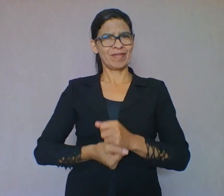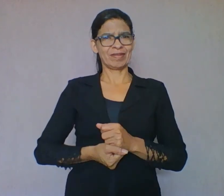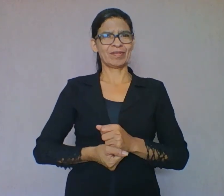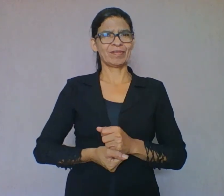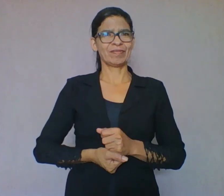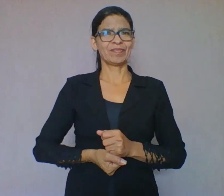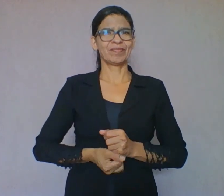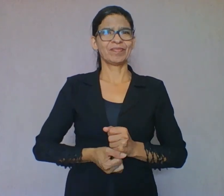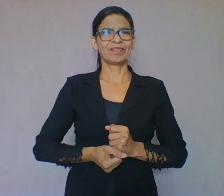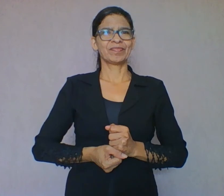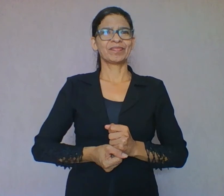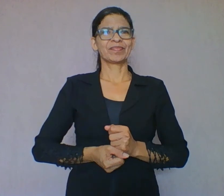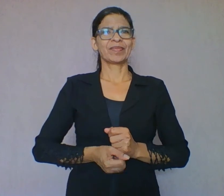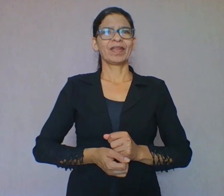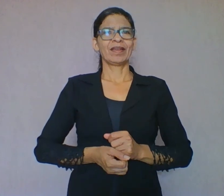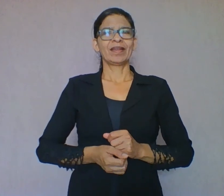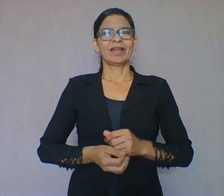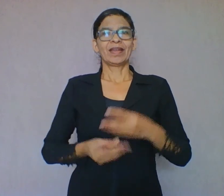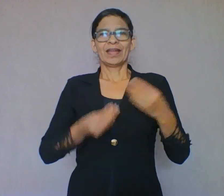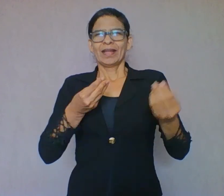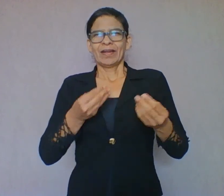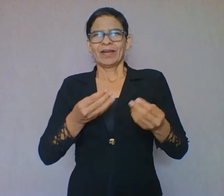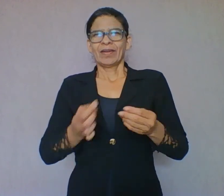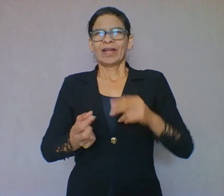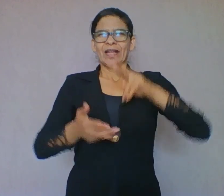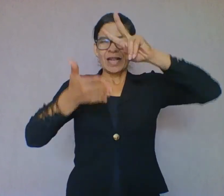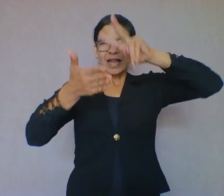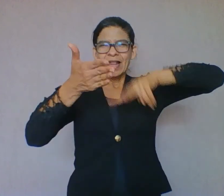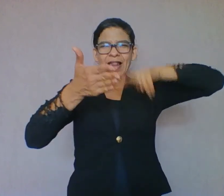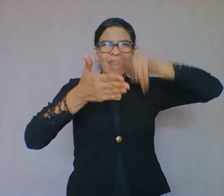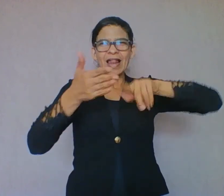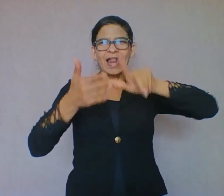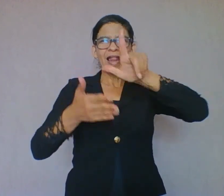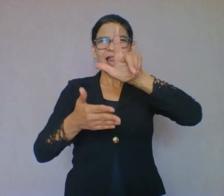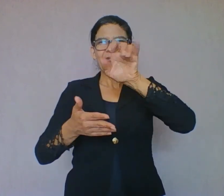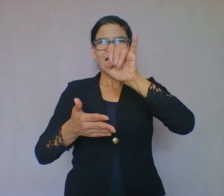Kleiman, ela vai revelar que o ato de ler